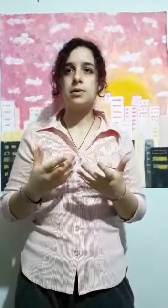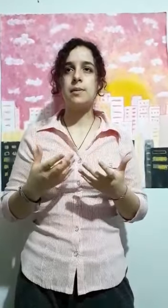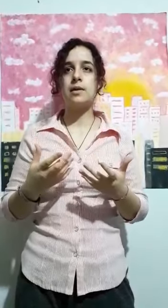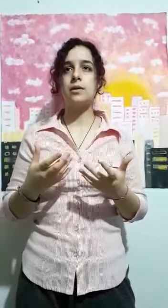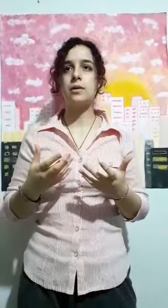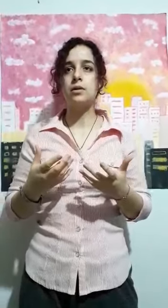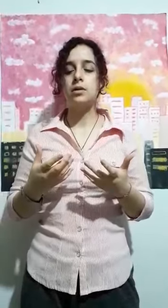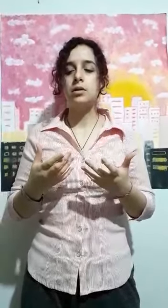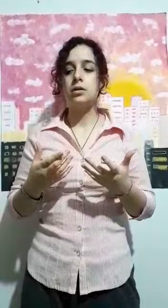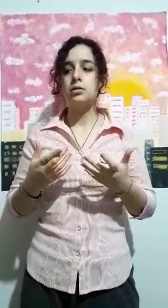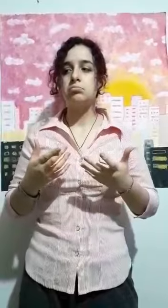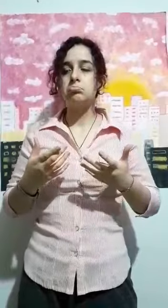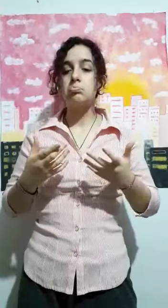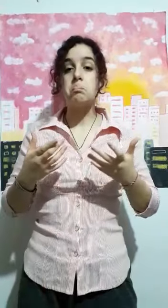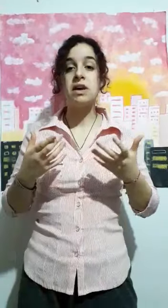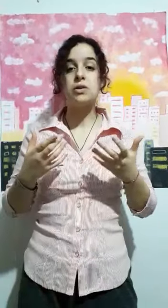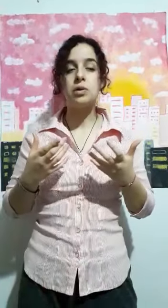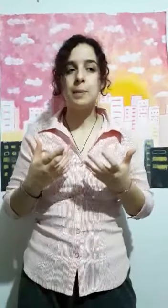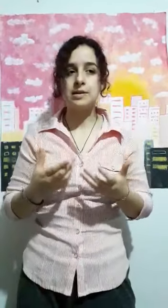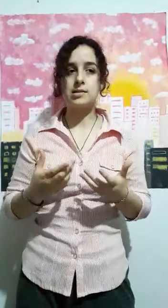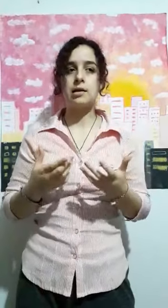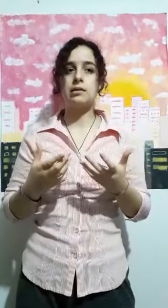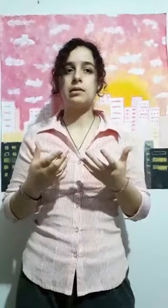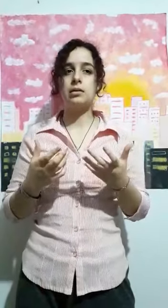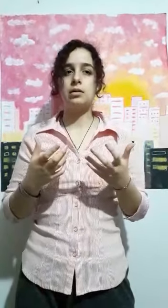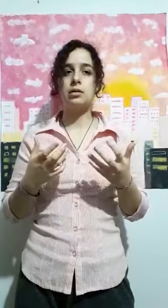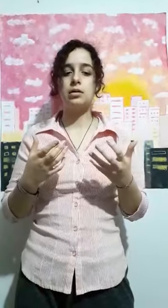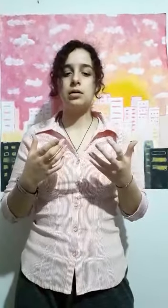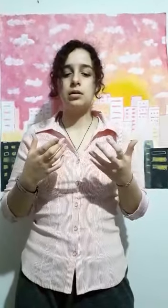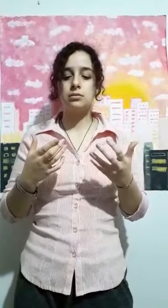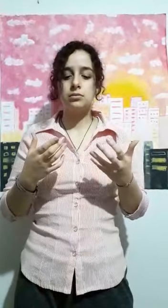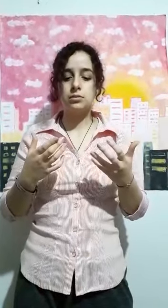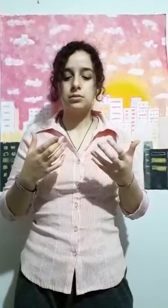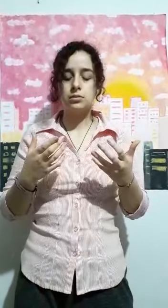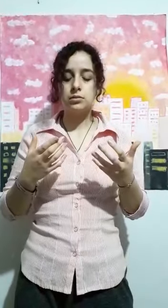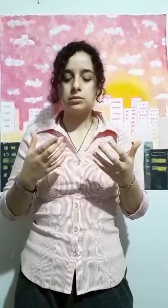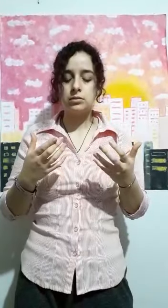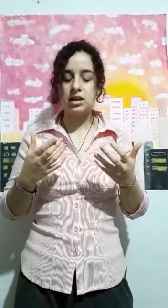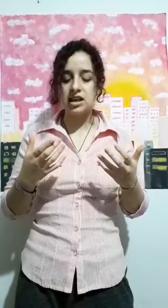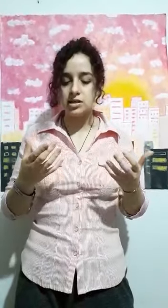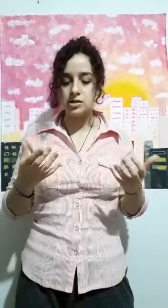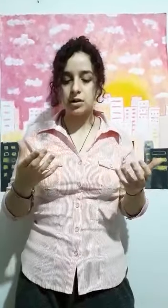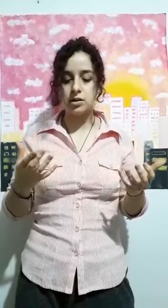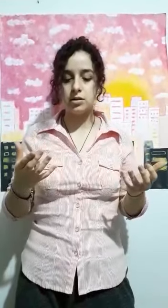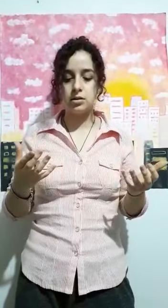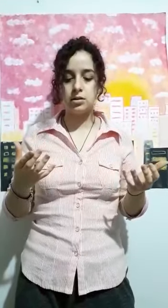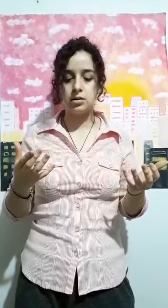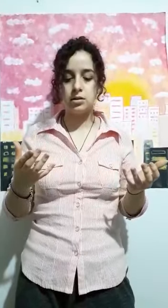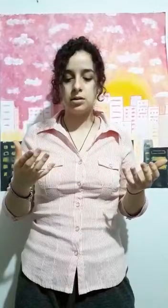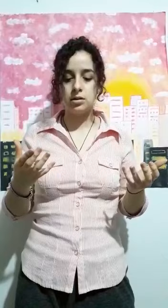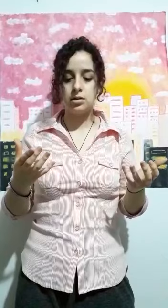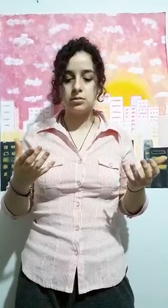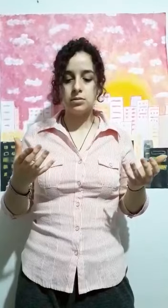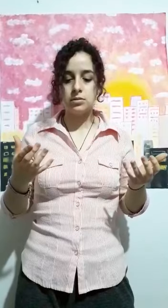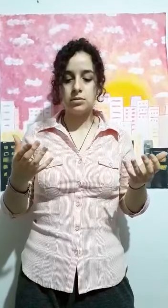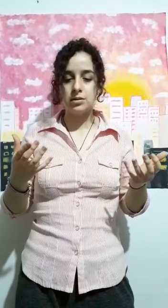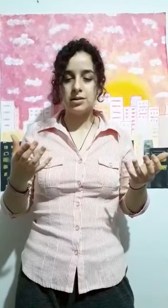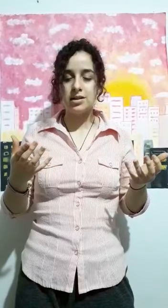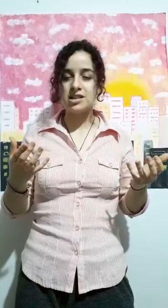momento me detuvo a pensar, ¿quién soy? ¿Qué